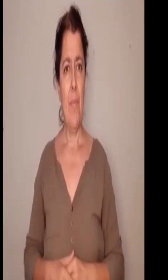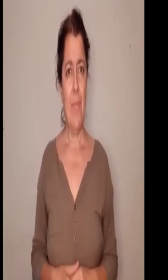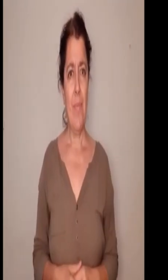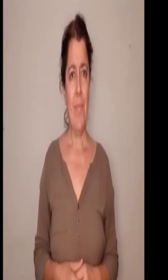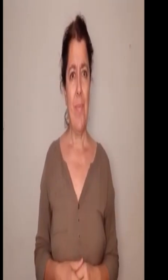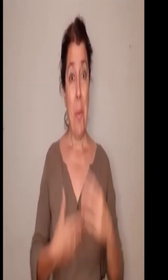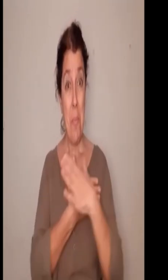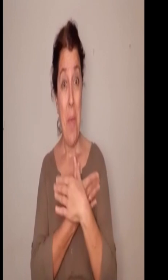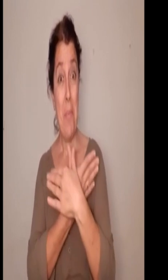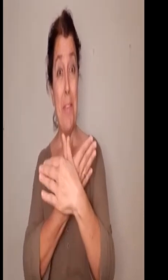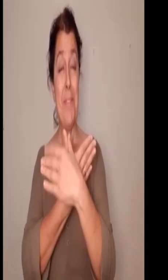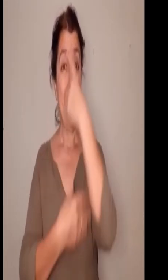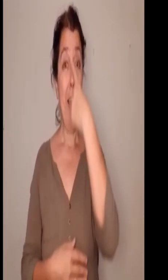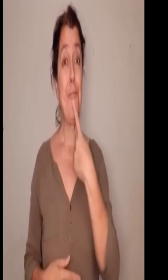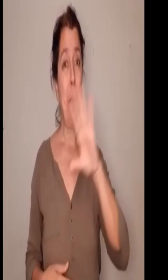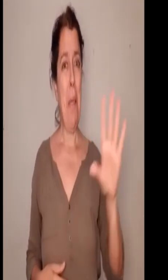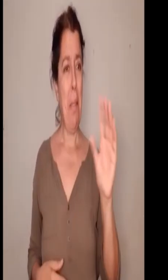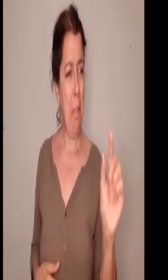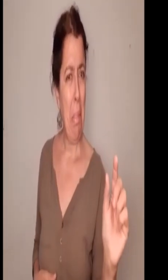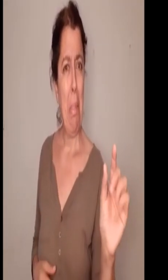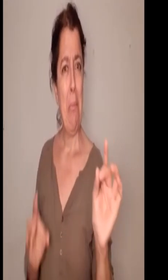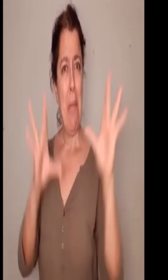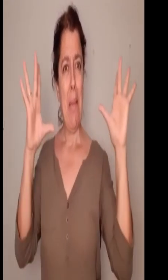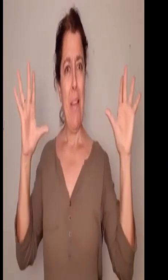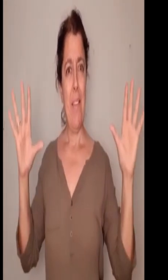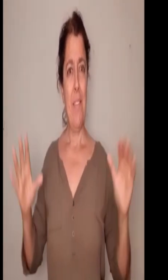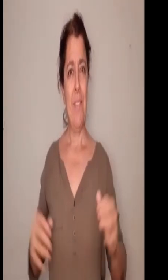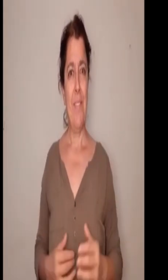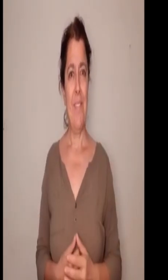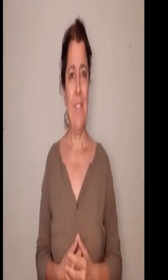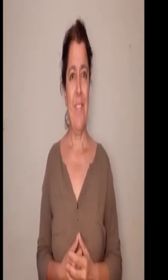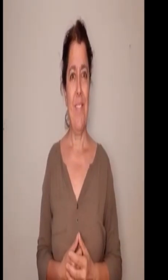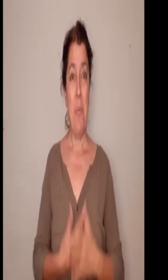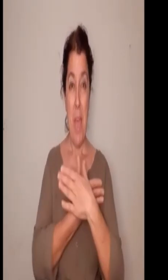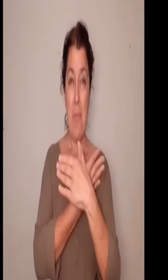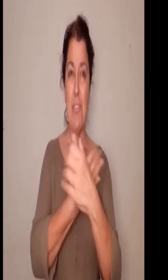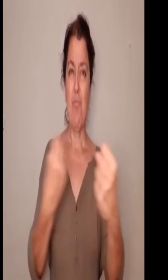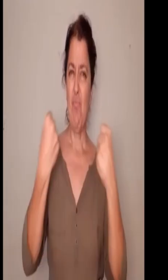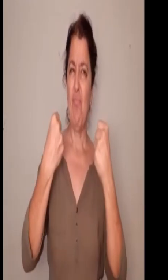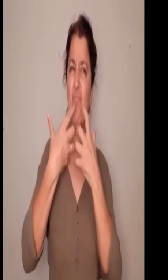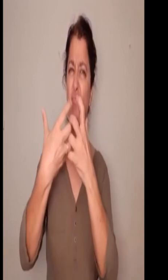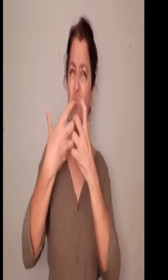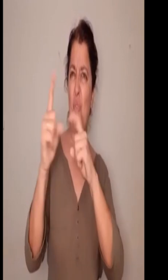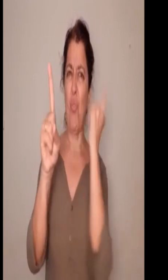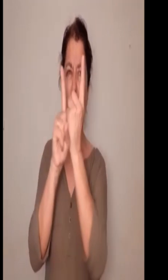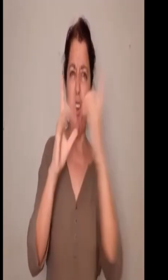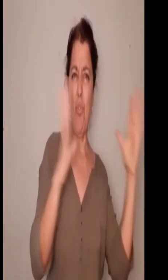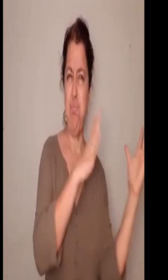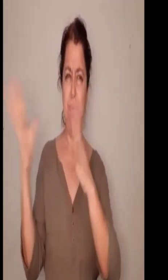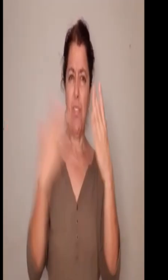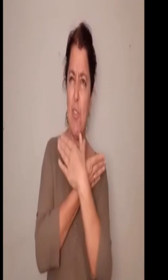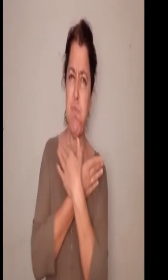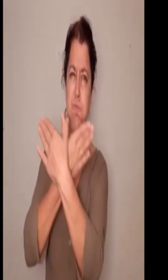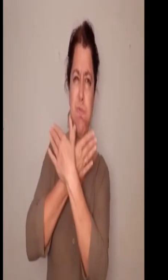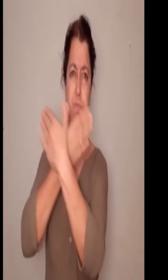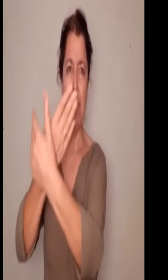mariposas volarán contra el viento El mundo puede cambiar Tu gesto puede